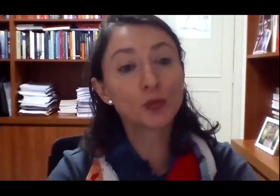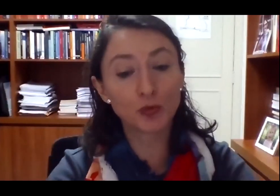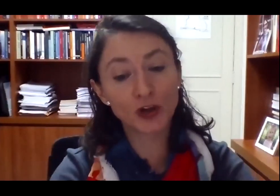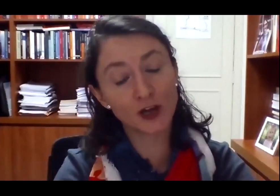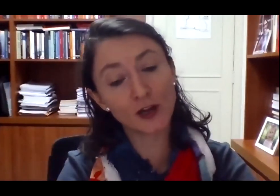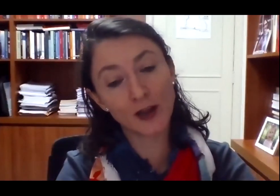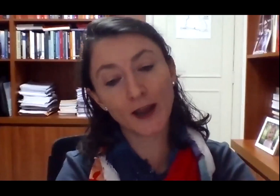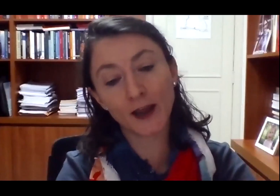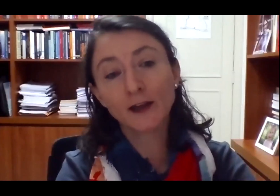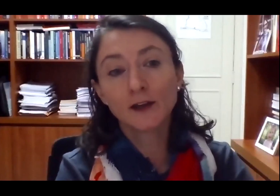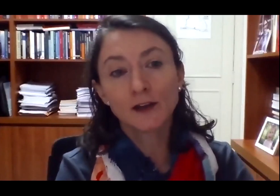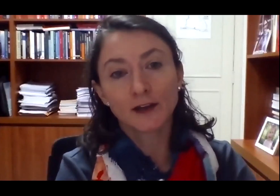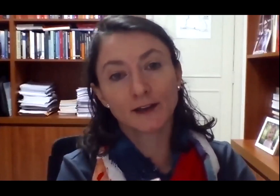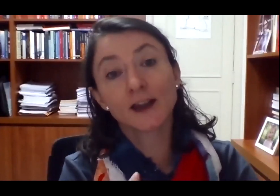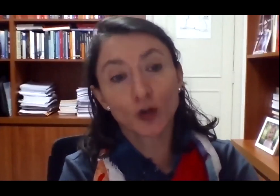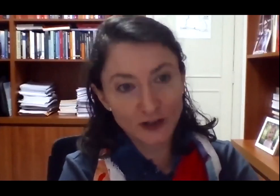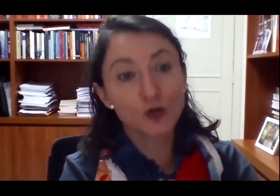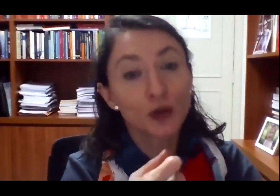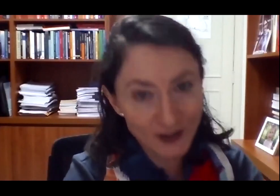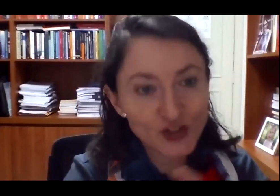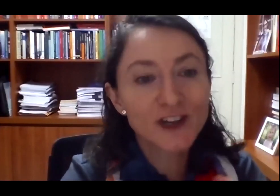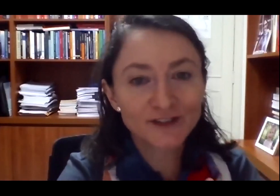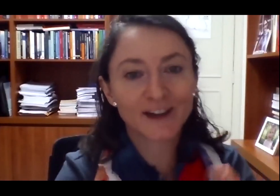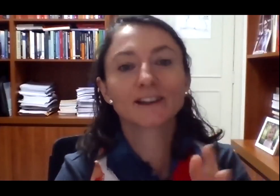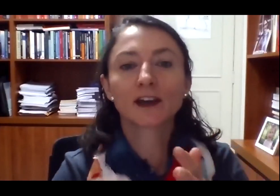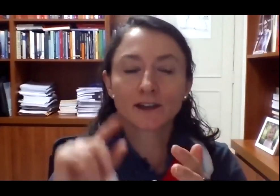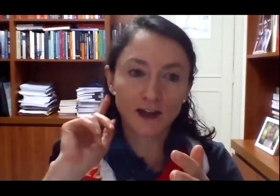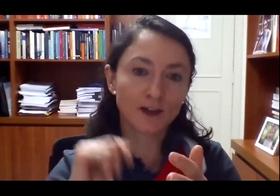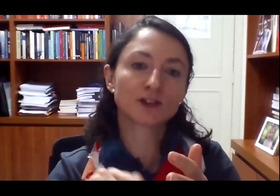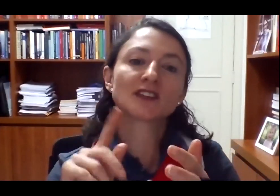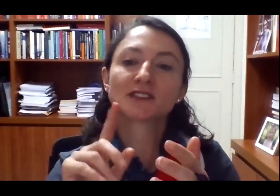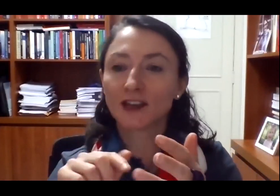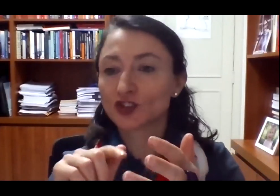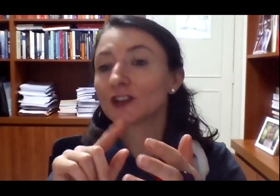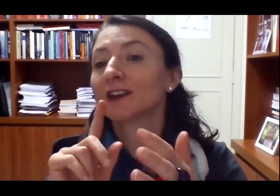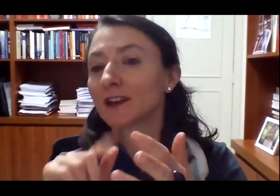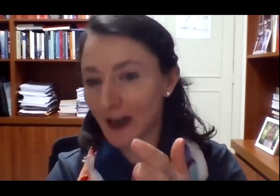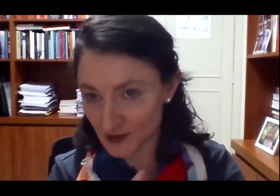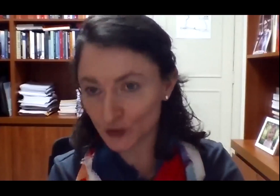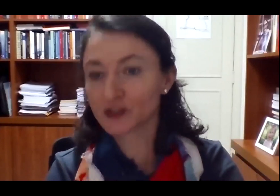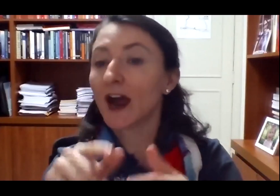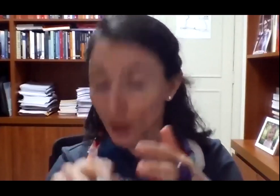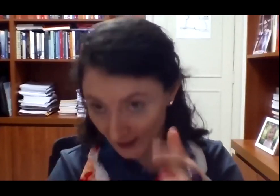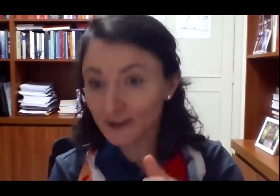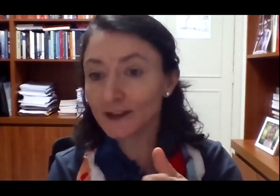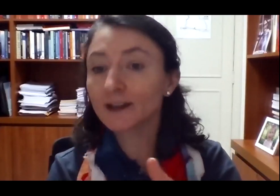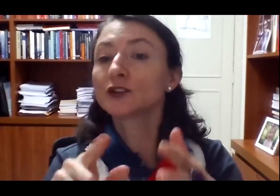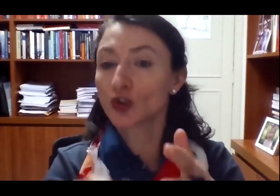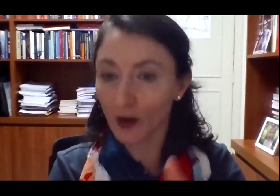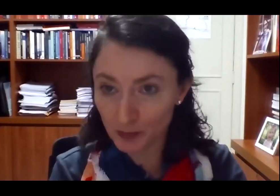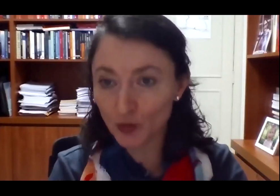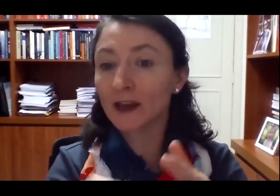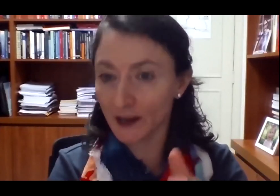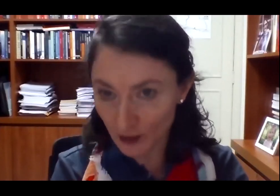porque tem a cota cumulativa, né? Que é você ser de classe social, renda,